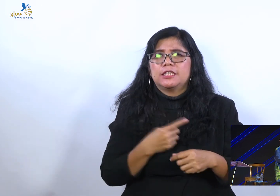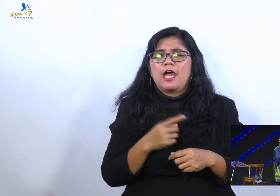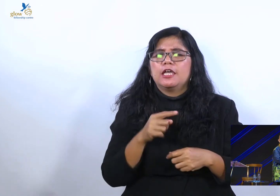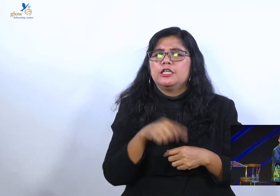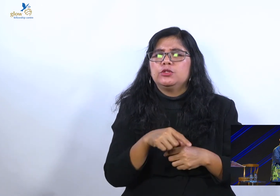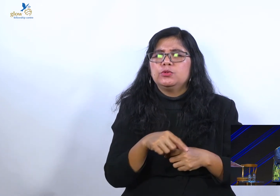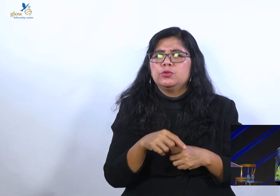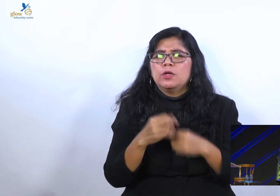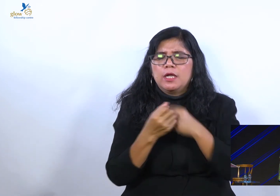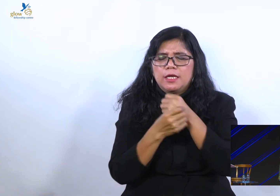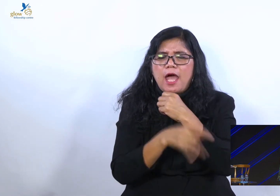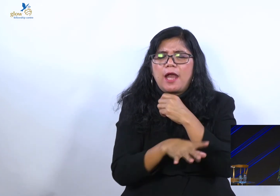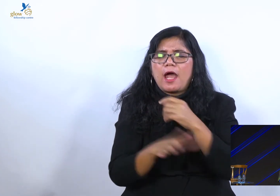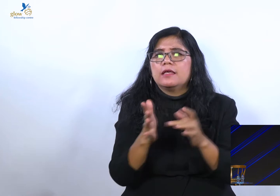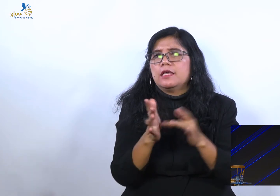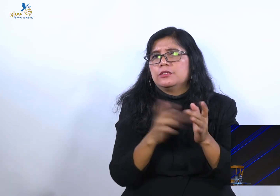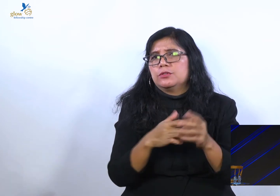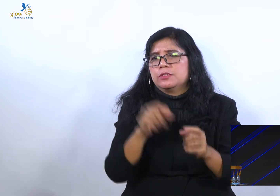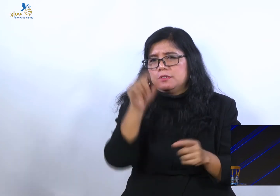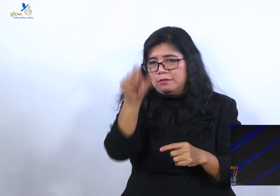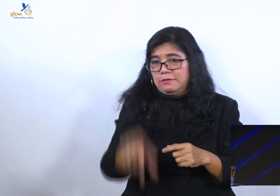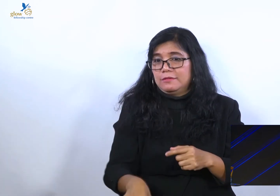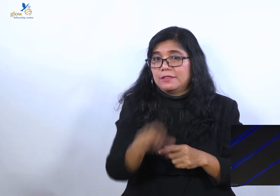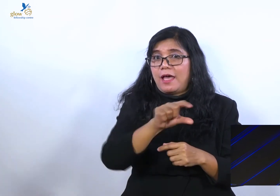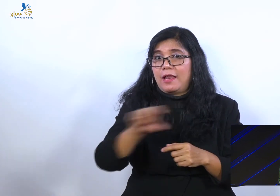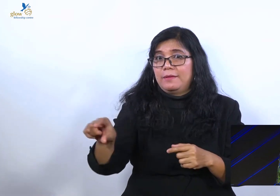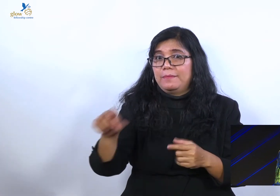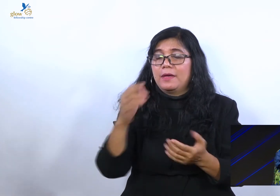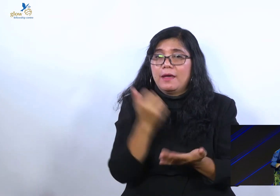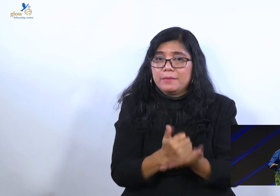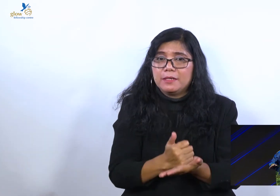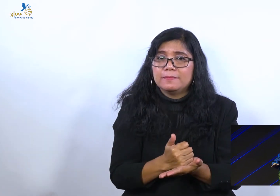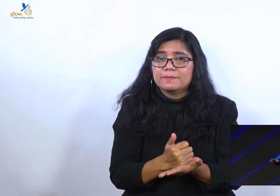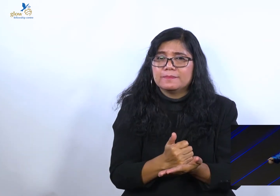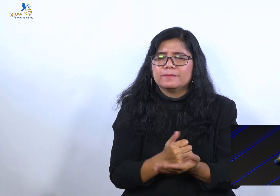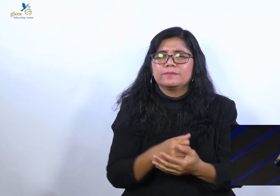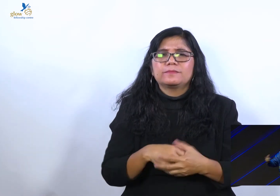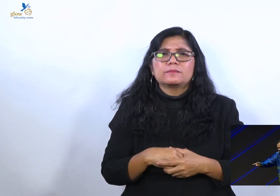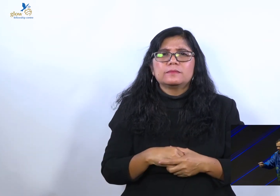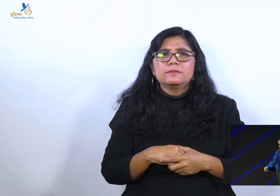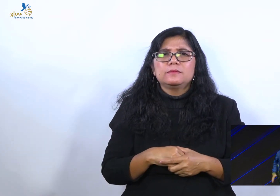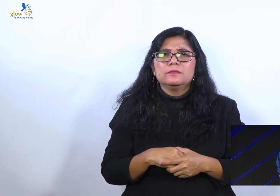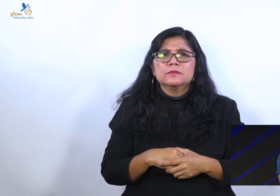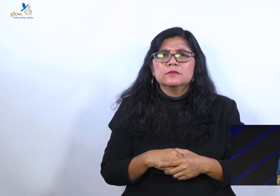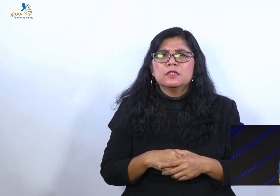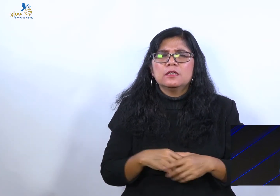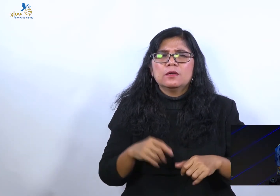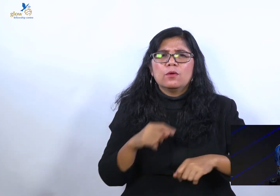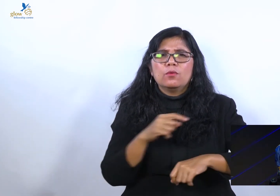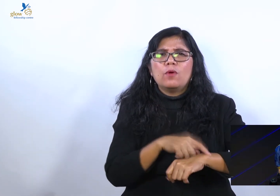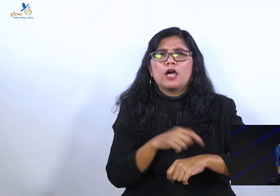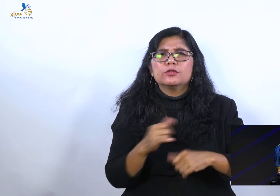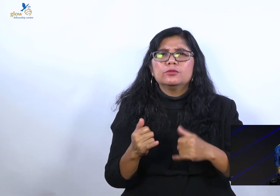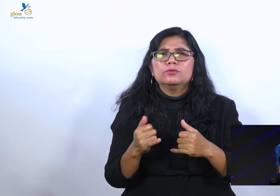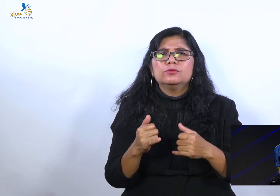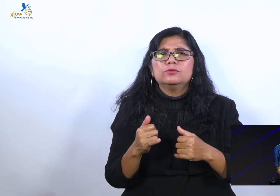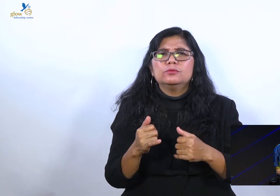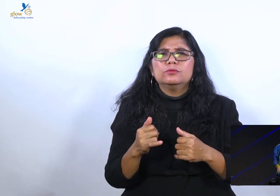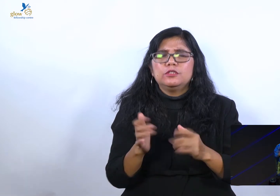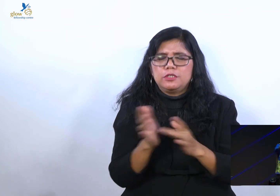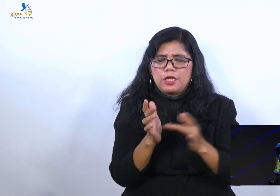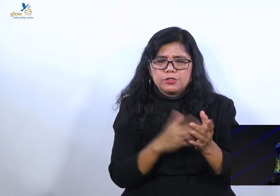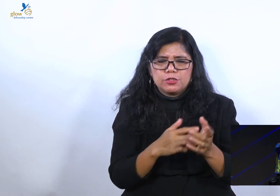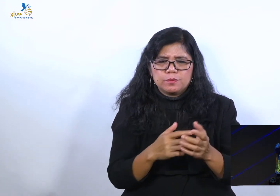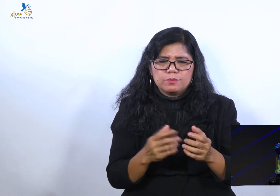Saya harap sudah mengerti. Makanya waktu Yesus mau dibaptis oleh Yohanes, Yohanes bilang, loh aku yang harus dibaptis dengan kamu. Lalu